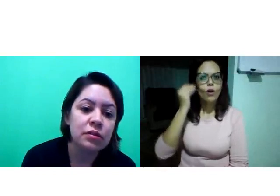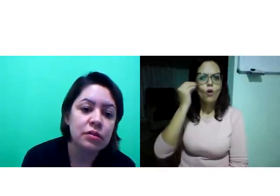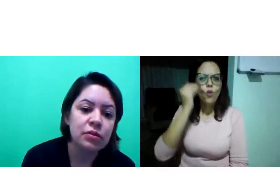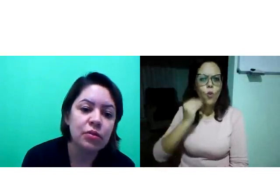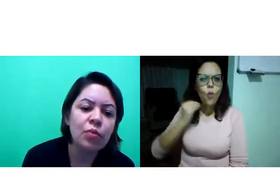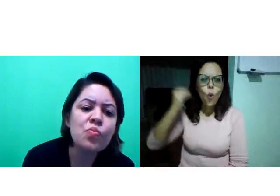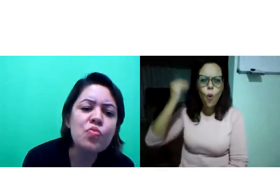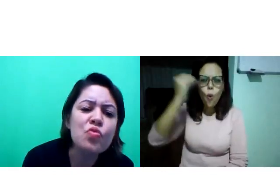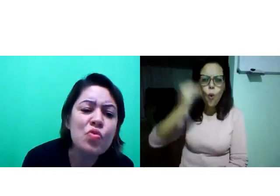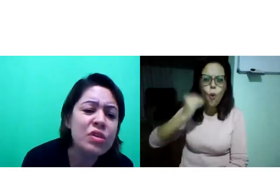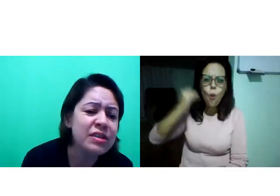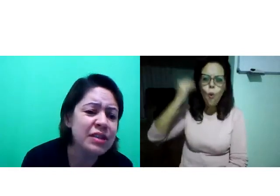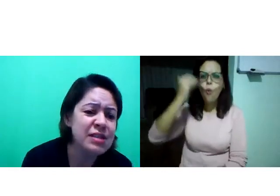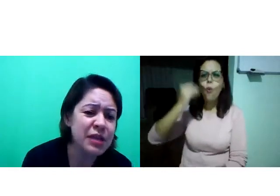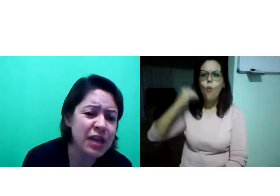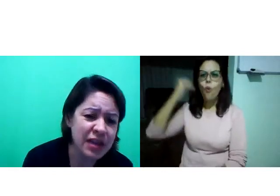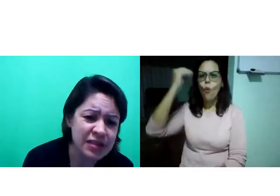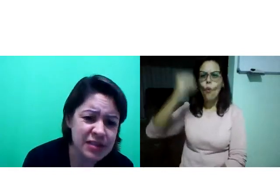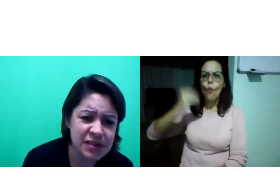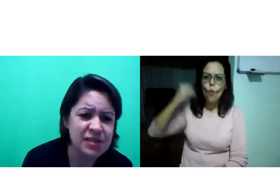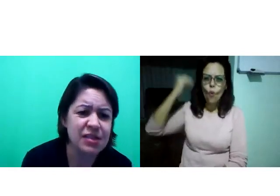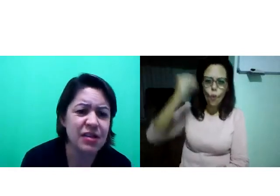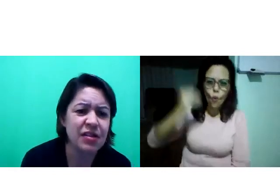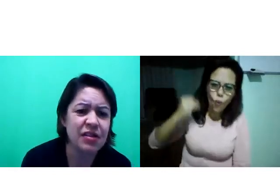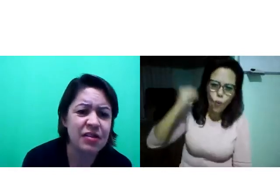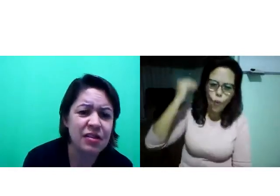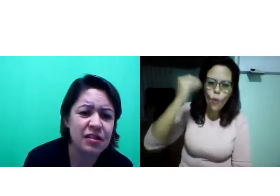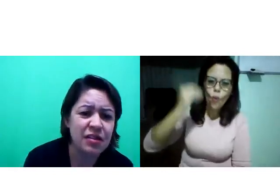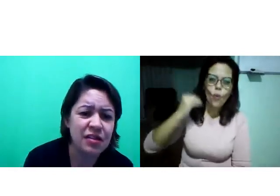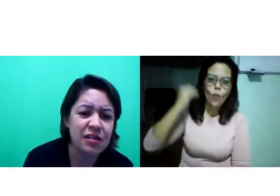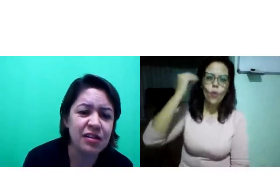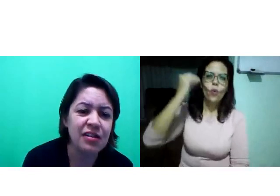Ou muita experiência. Paciência.